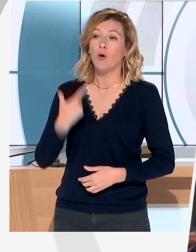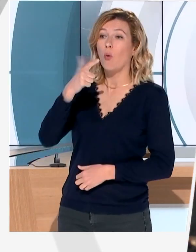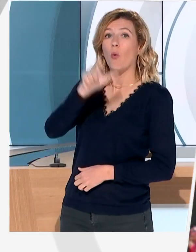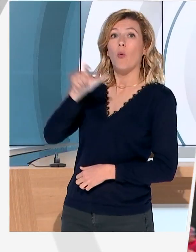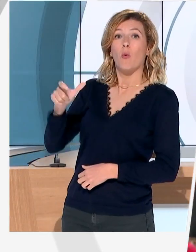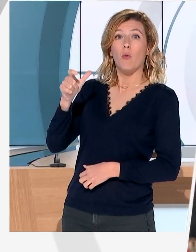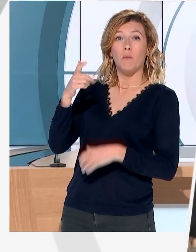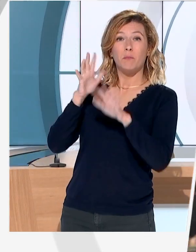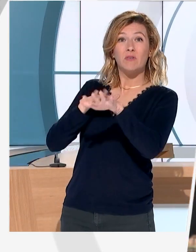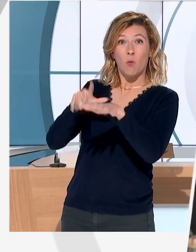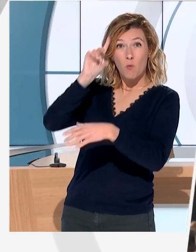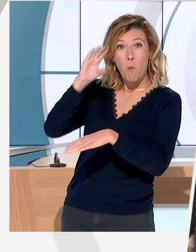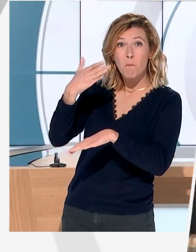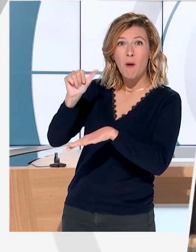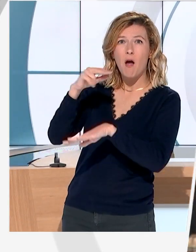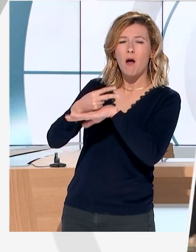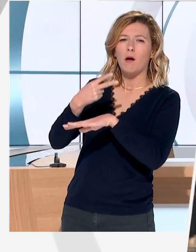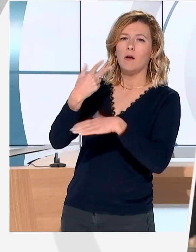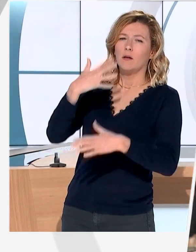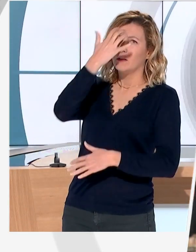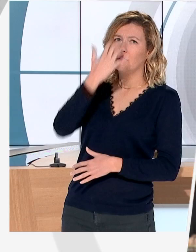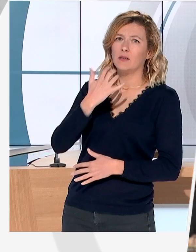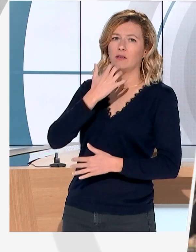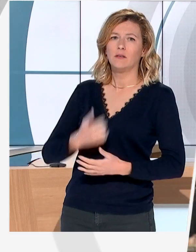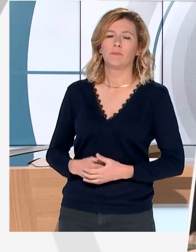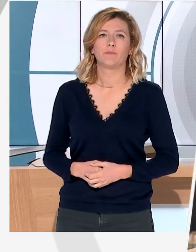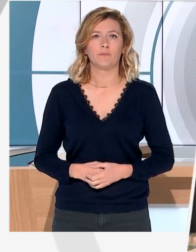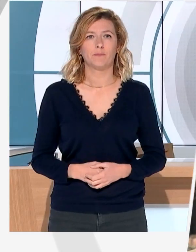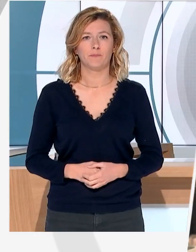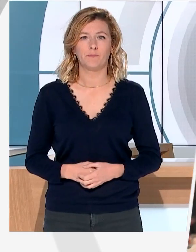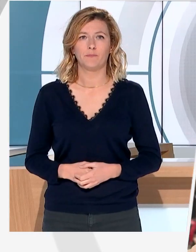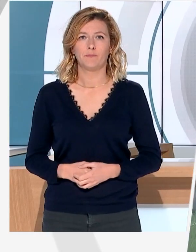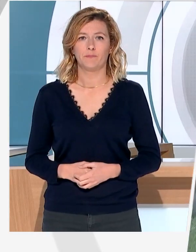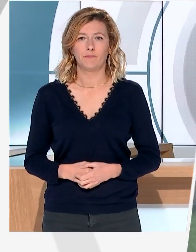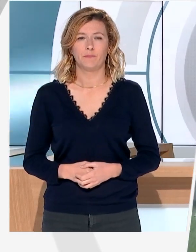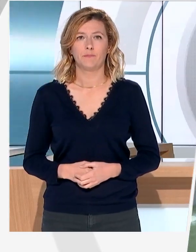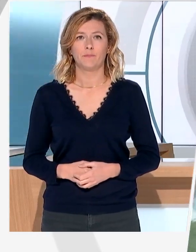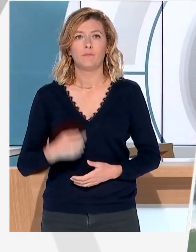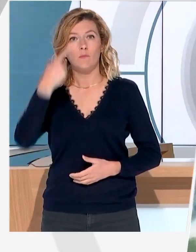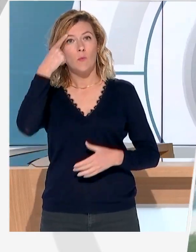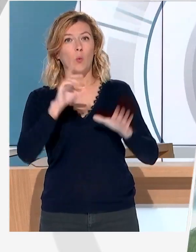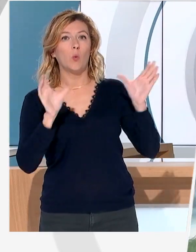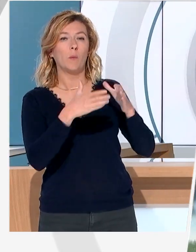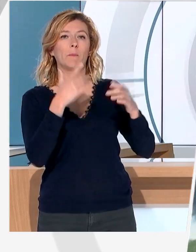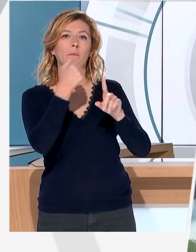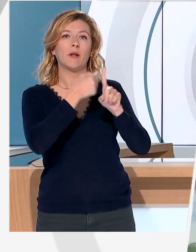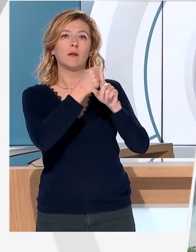coma, c'est la tristesse de ça. Pour les militants d'Europe Écologie-Les Verts qui